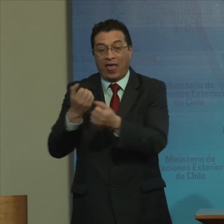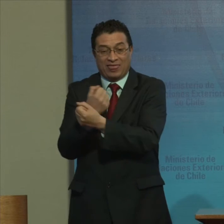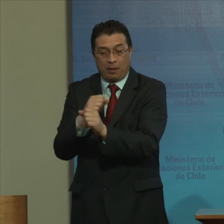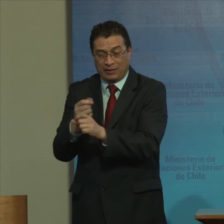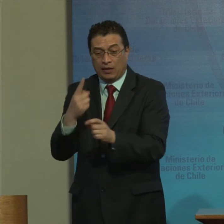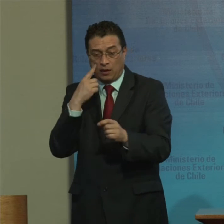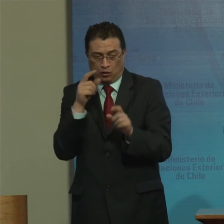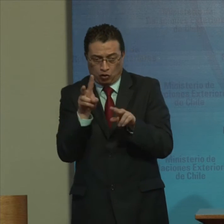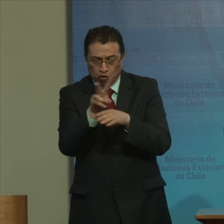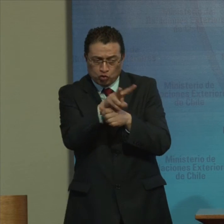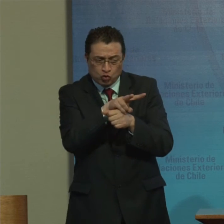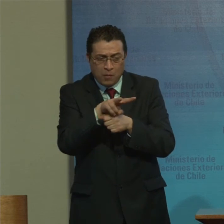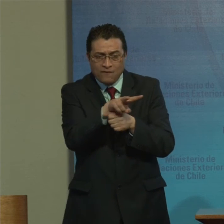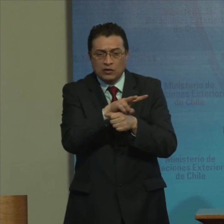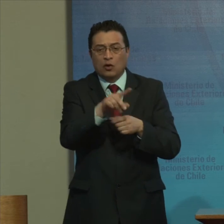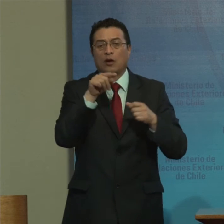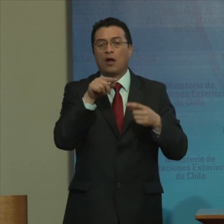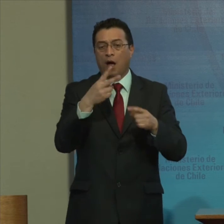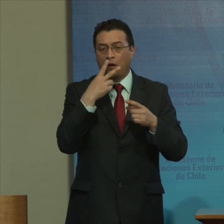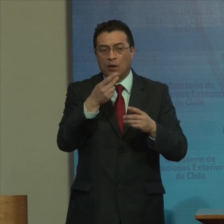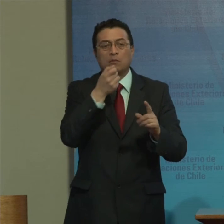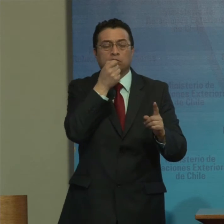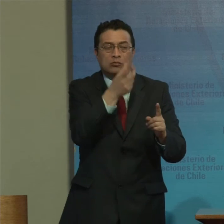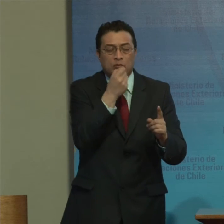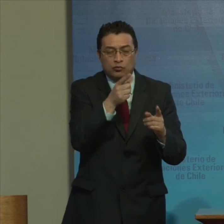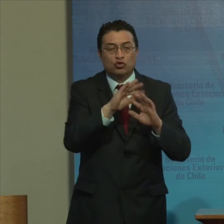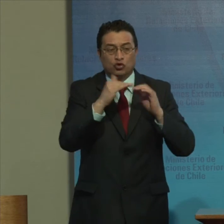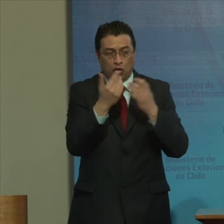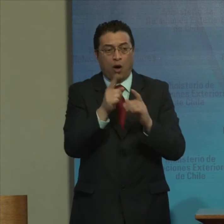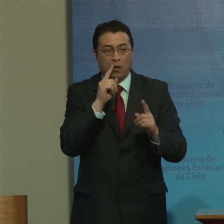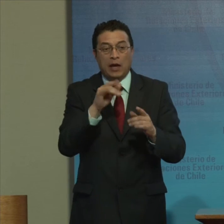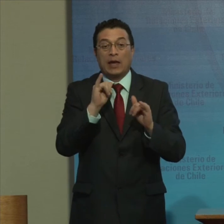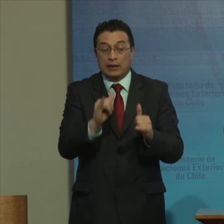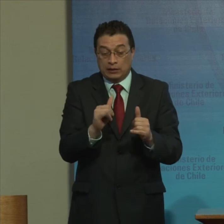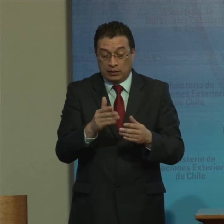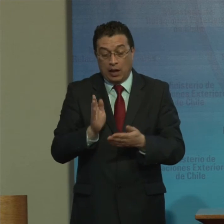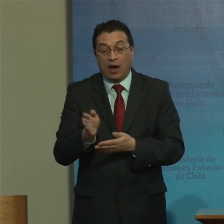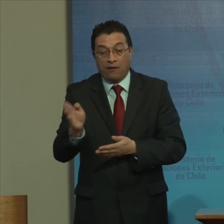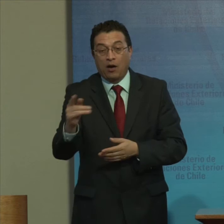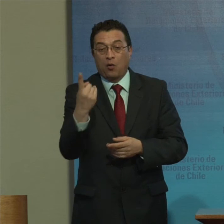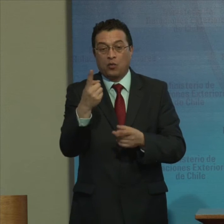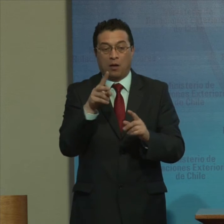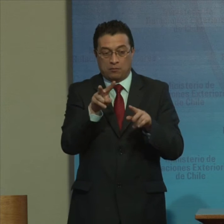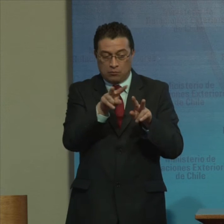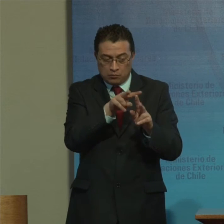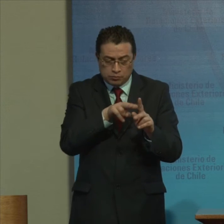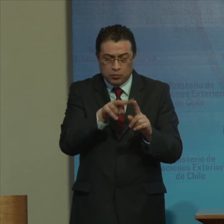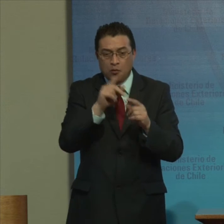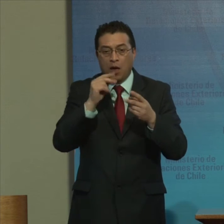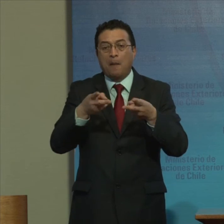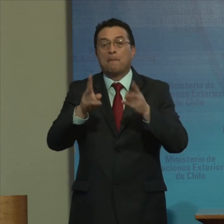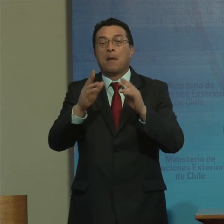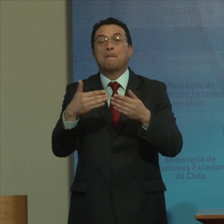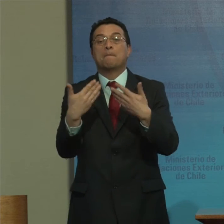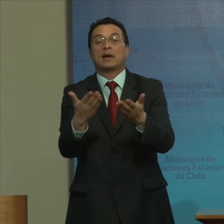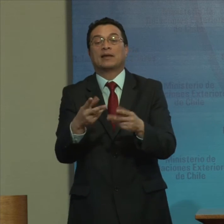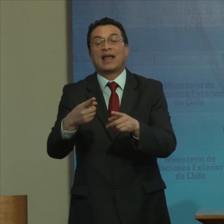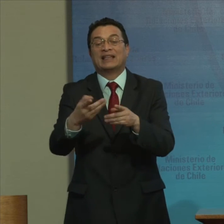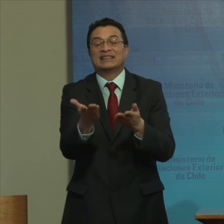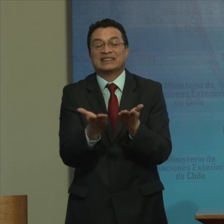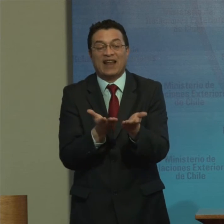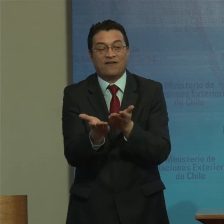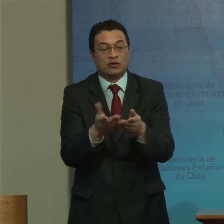supervisión Que registre Los casos Denunciados Y lleve A cabo Un monitoreo De los prestadores De servicio